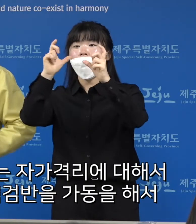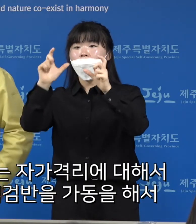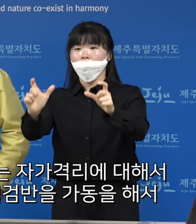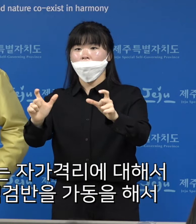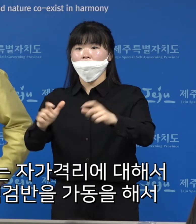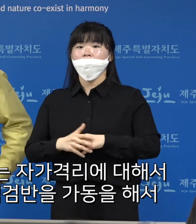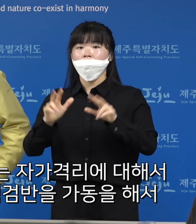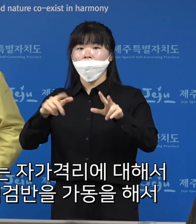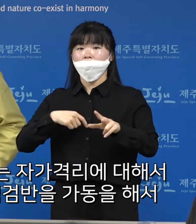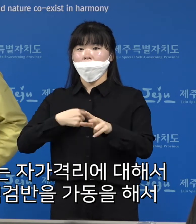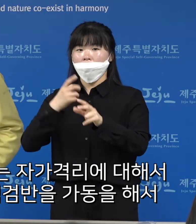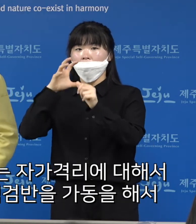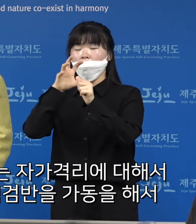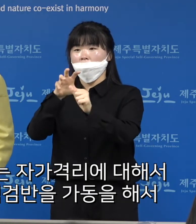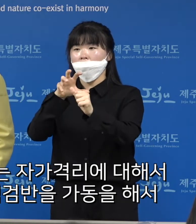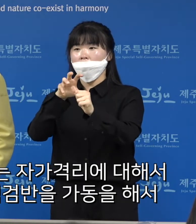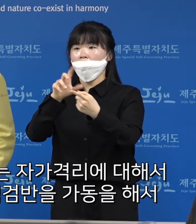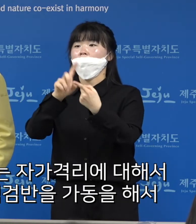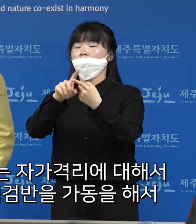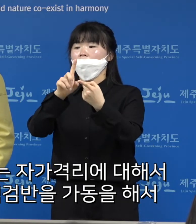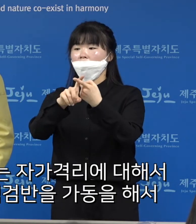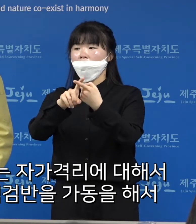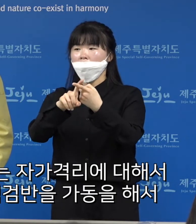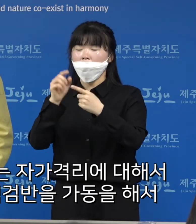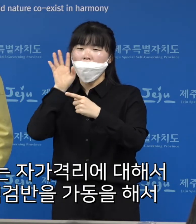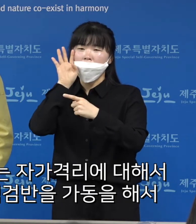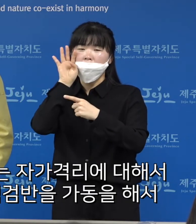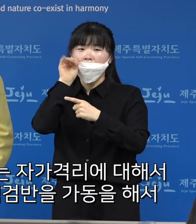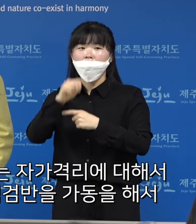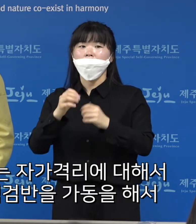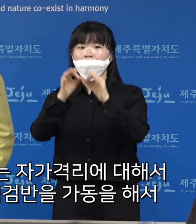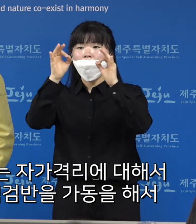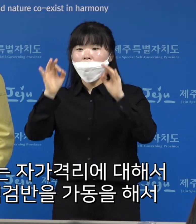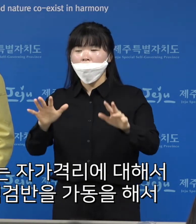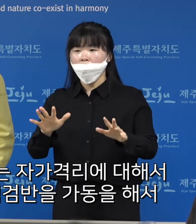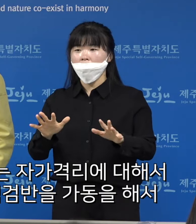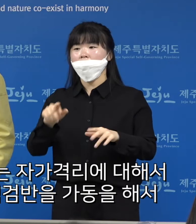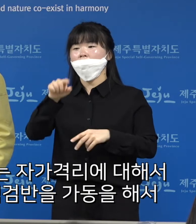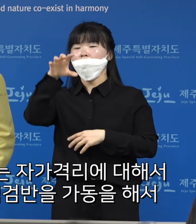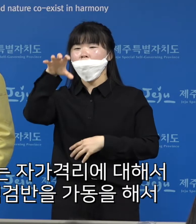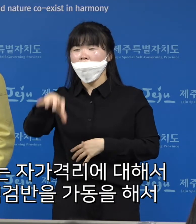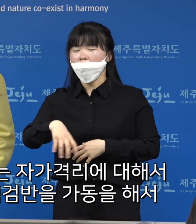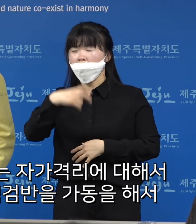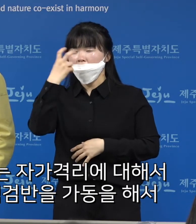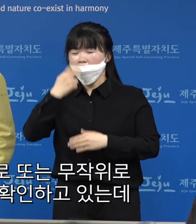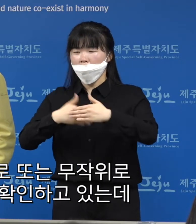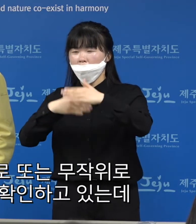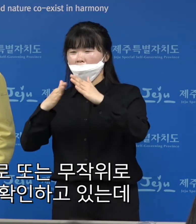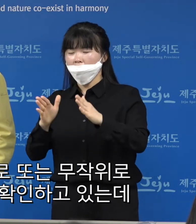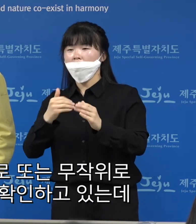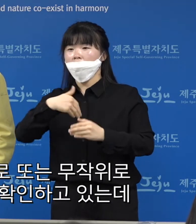자가격리에 대해서 며칠째 우리 현장 점검반을 가동을 해서